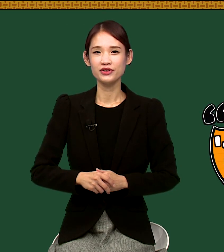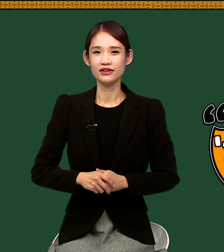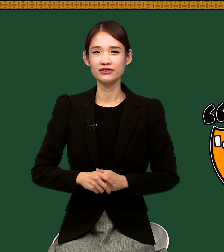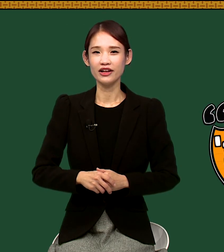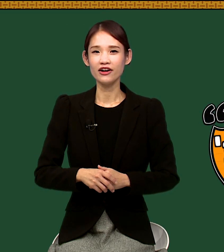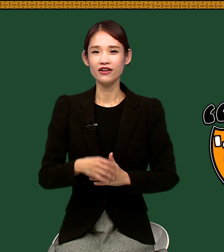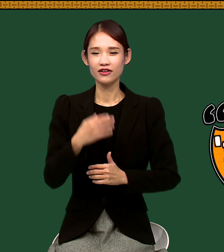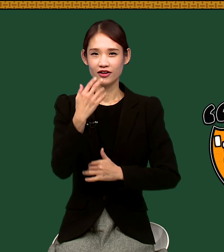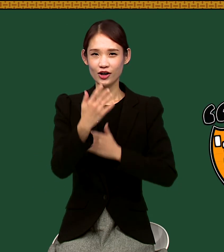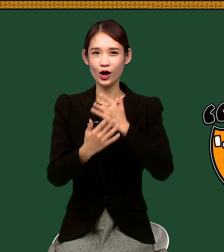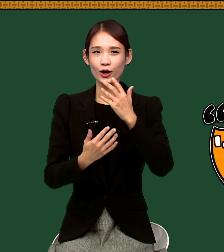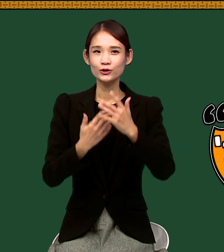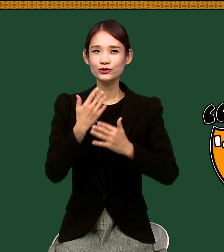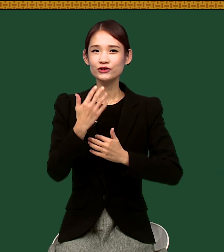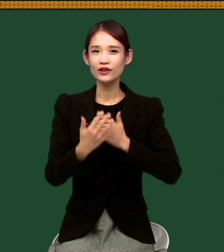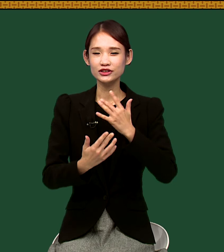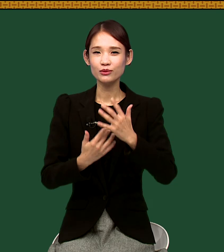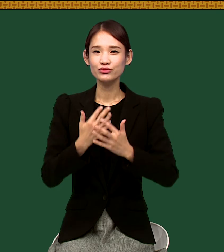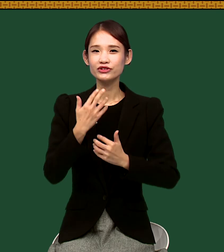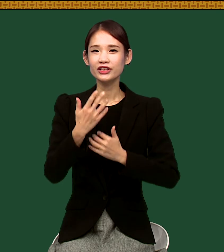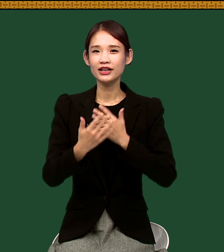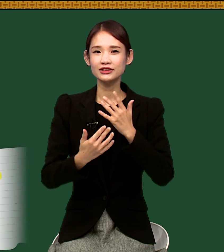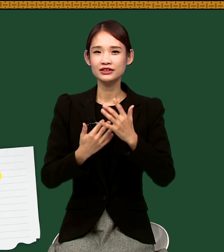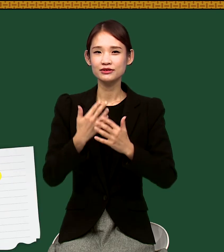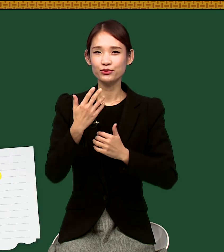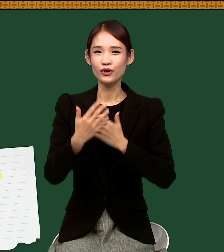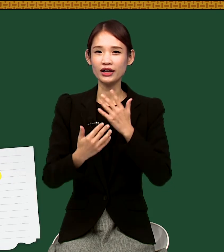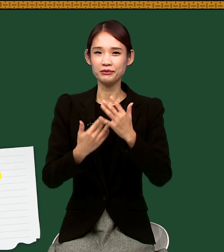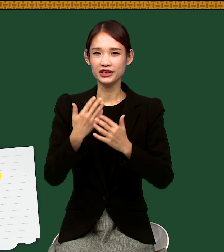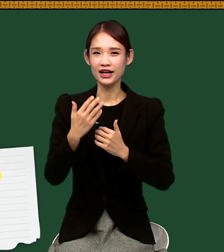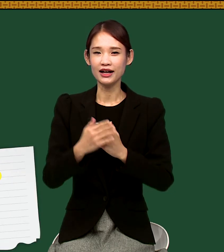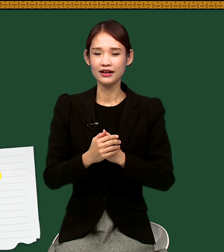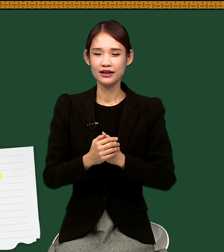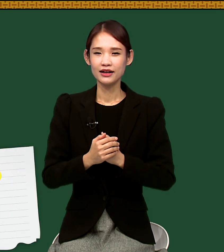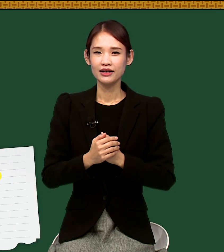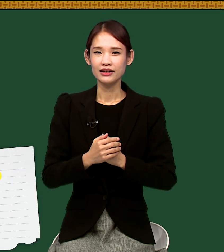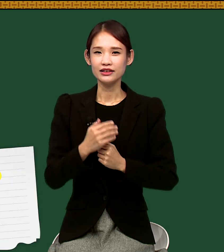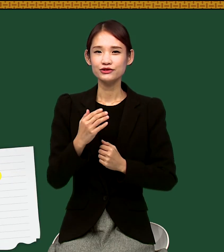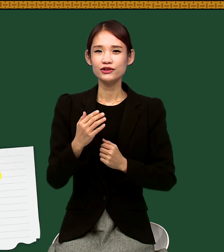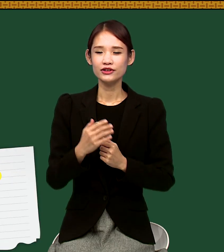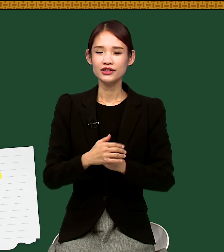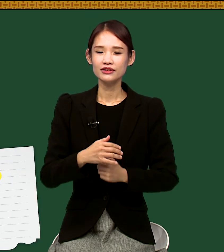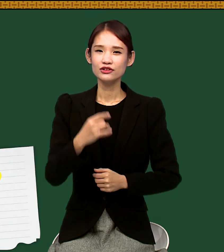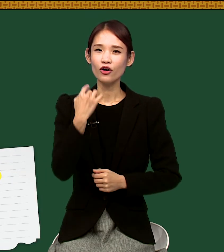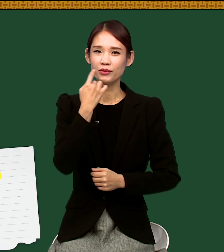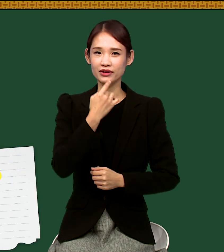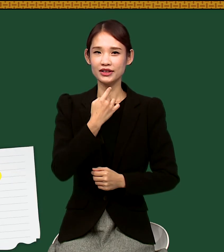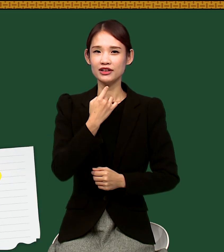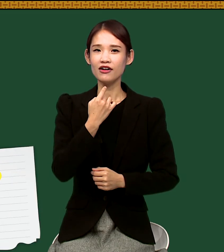되는데요. 수어에서 불이라는 모양입니다. 이 수어를 턱 밑에서